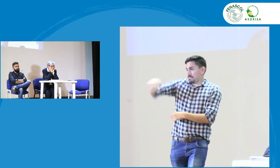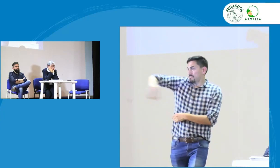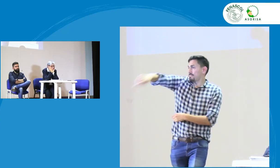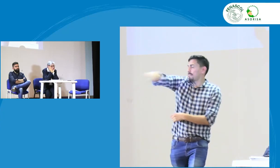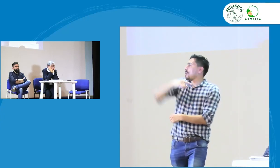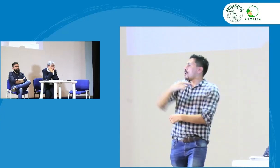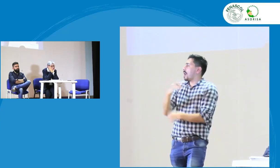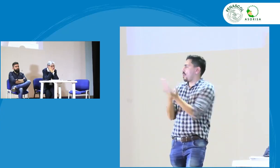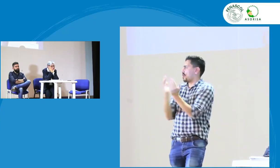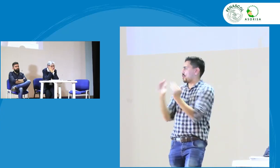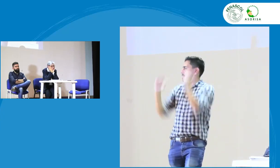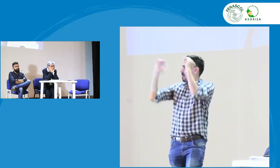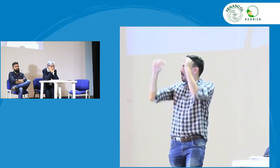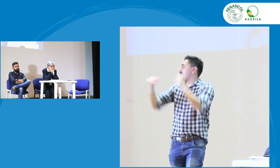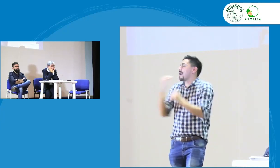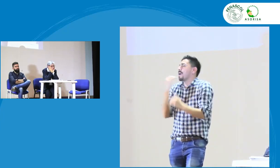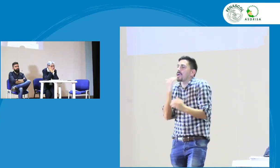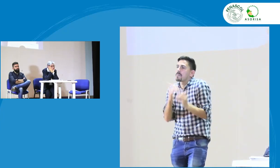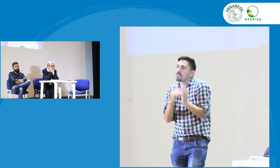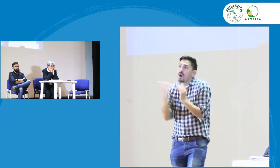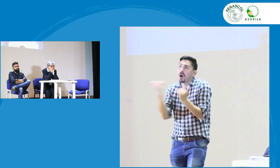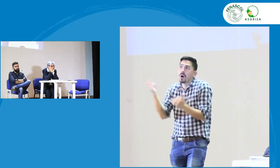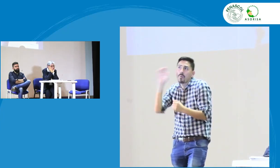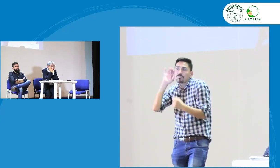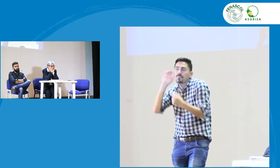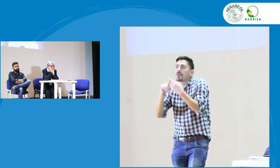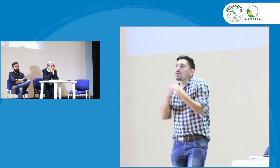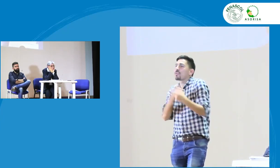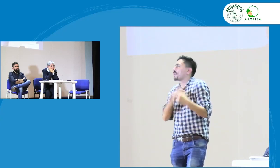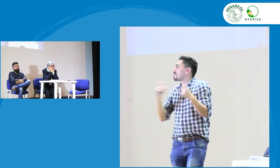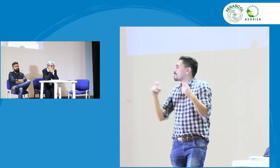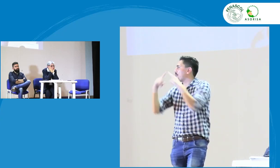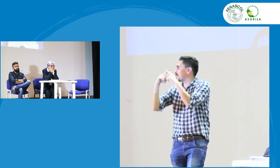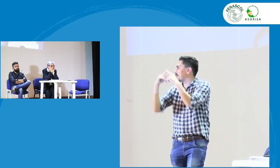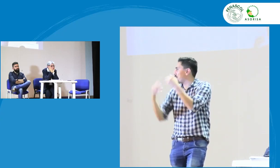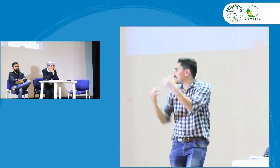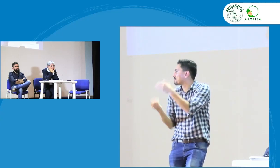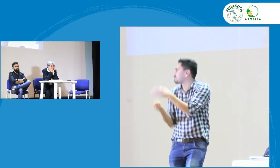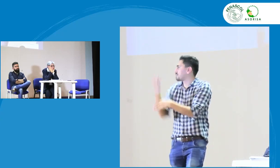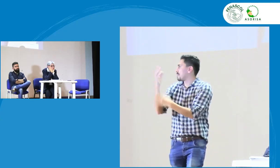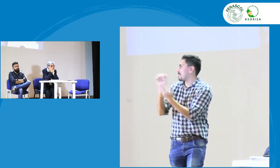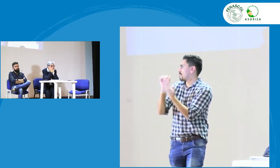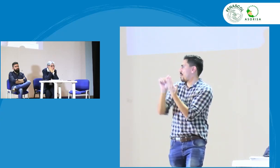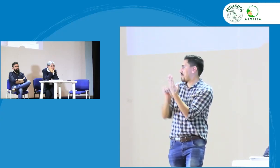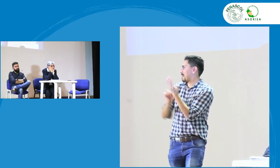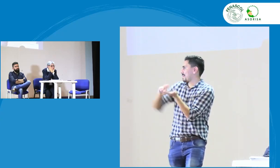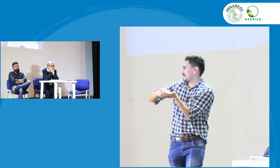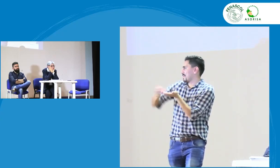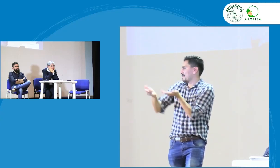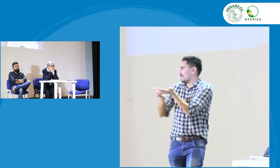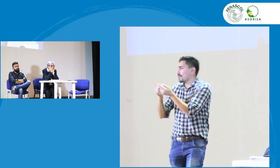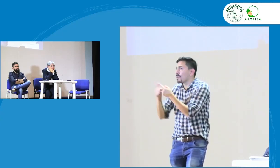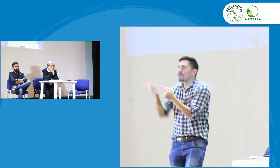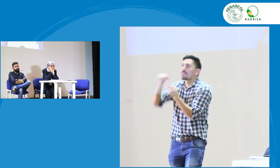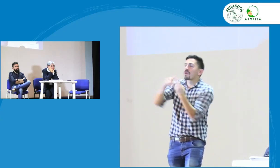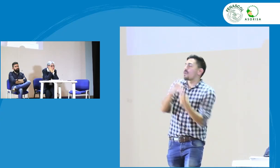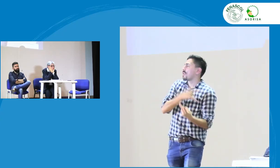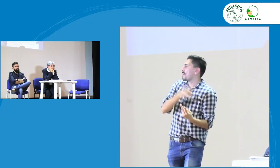donde pues nosotros ya sabemos que por ejemplo en educación superior la Universidad del Bosque tiene un programa para